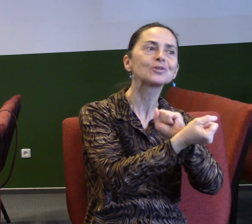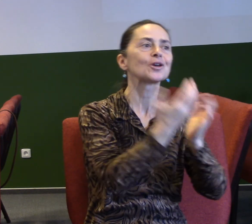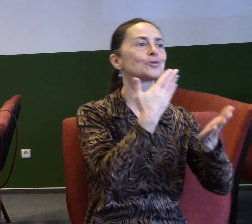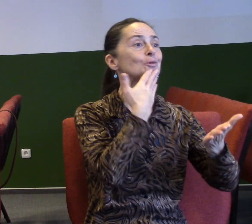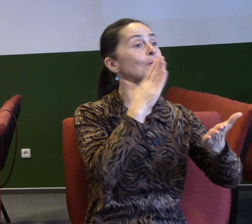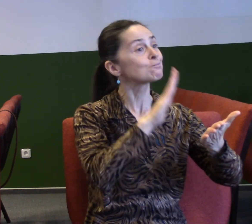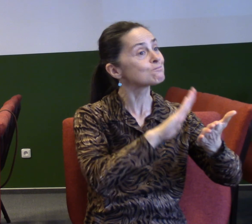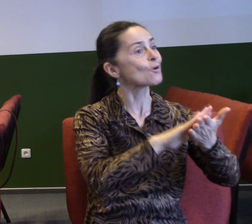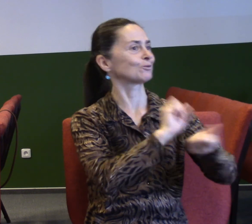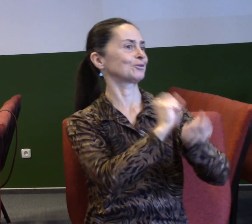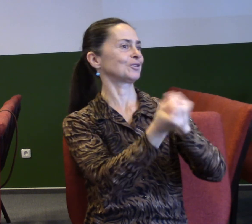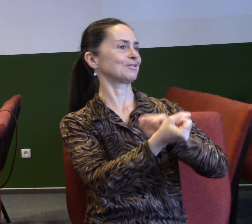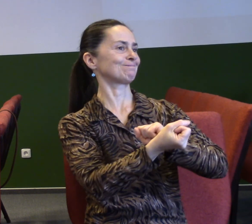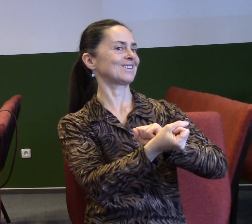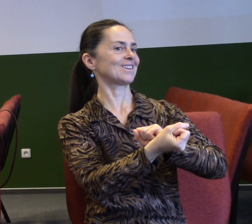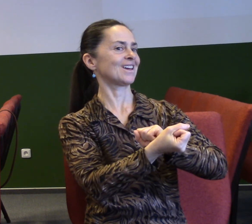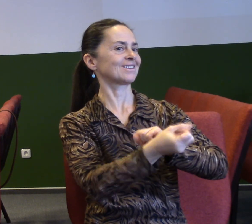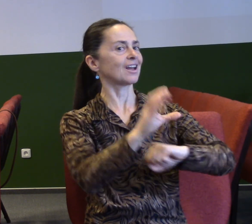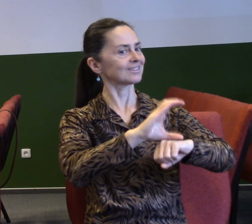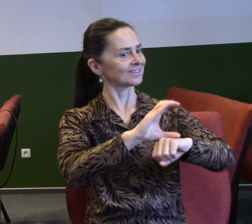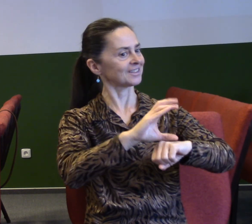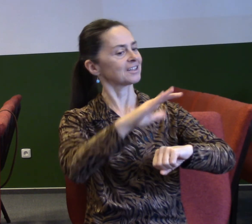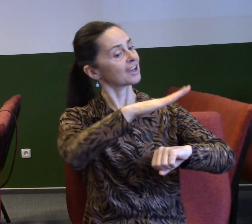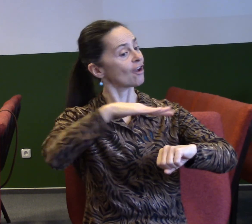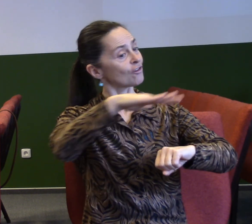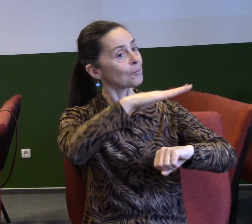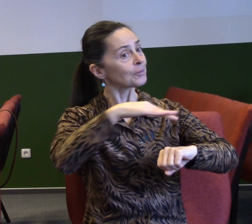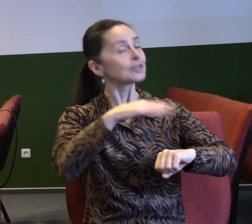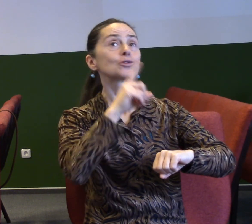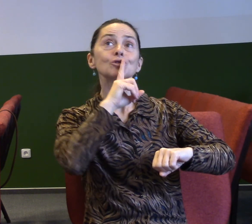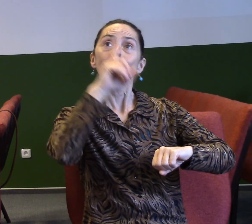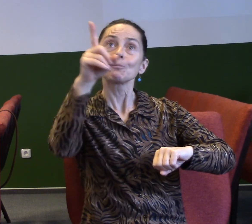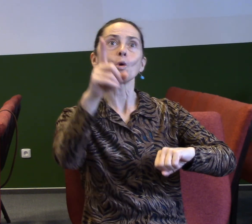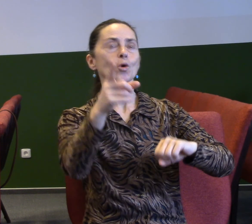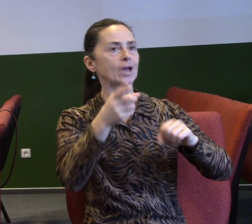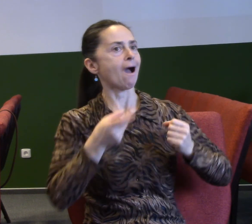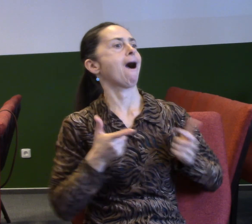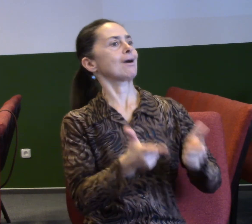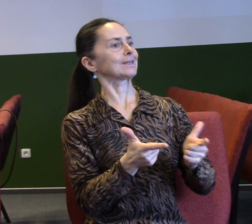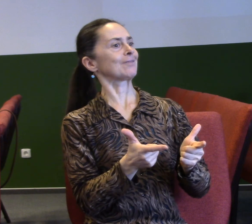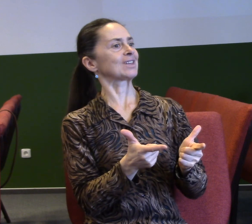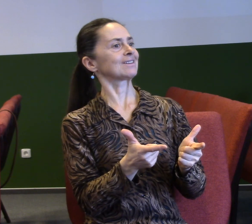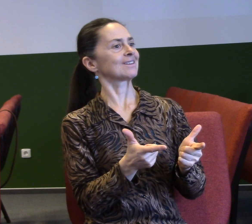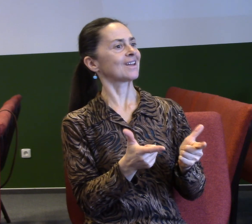prostředí, kde věříme, že pán Bůh je aktivní k každému z nás, kdy nám ukazuje věci, které máme opouštět.